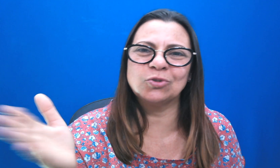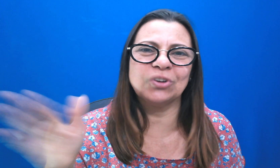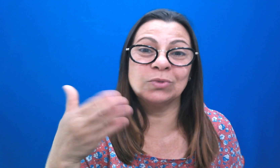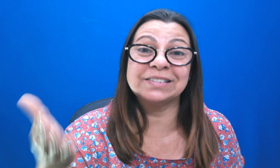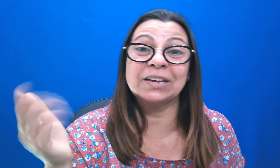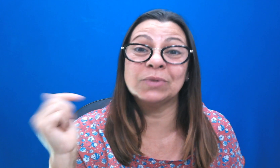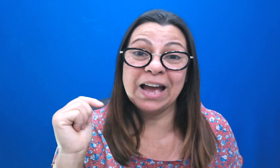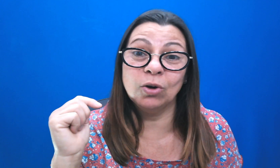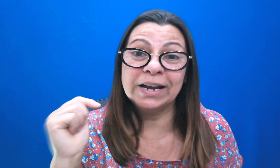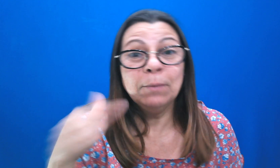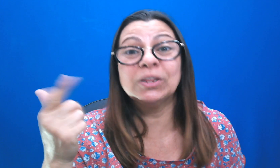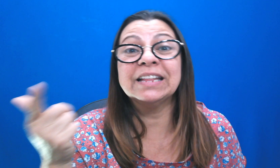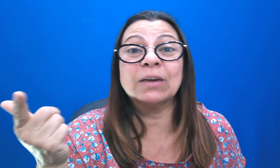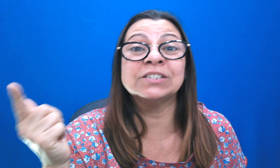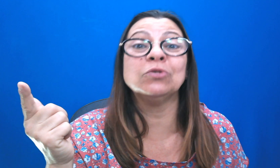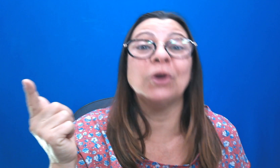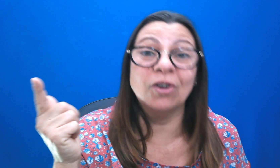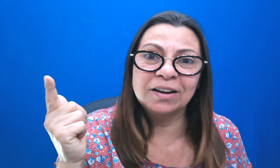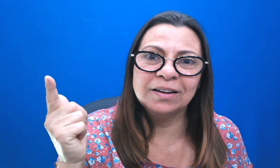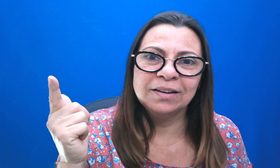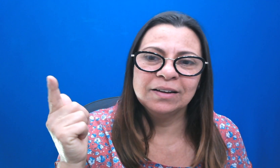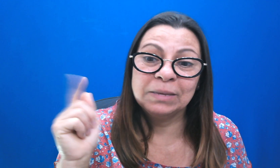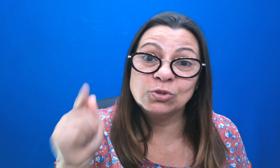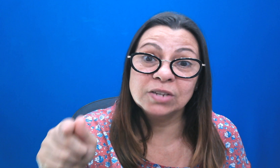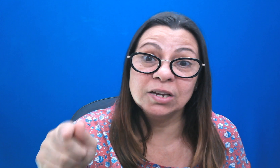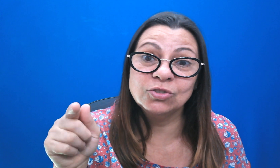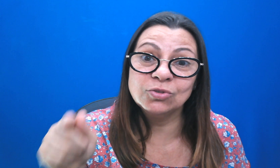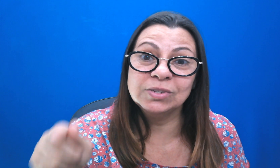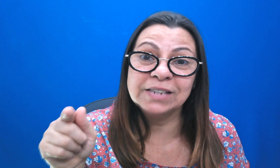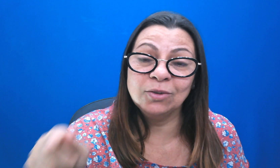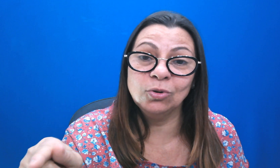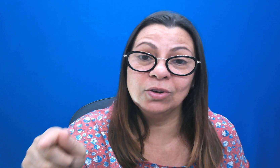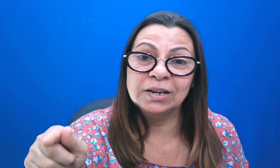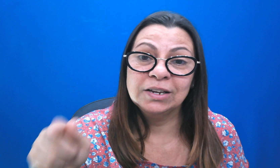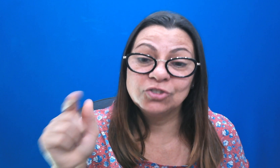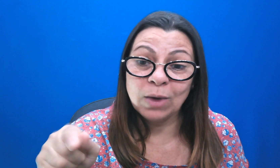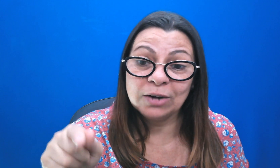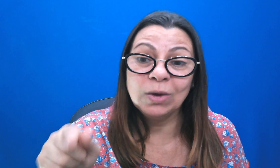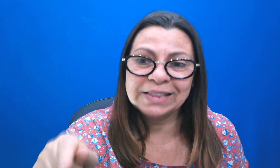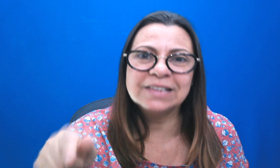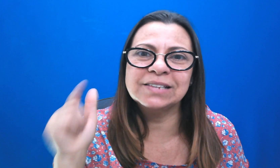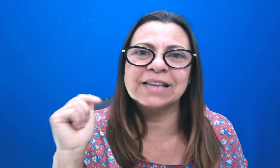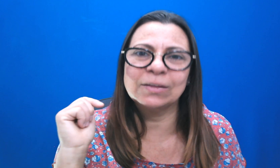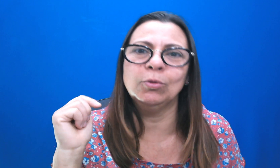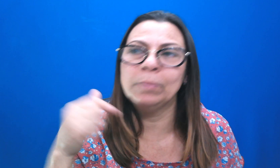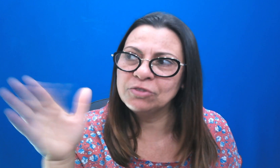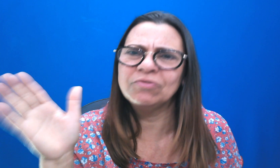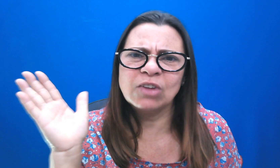coisas já aconteceram até agora. Poderia ter acontecido pior. Mas os anjos do Senhor te guardou até esse exato momento e vai